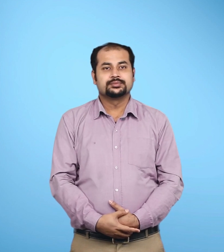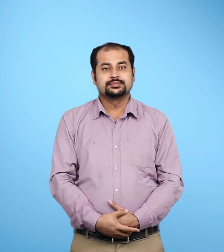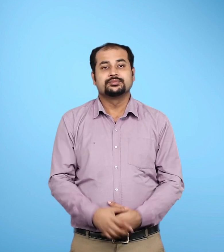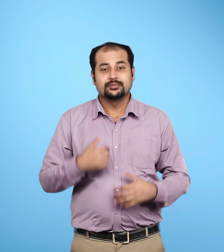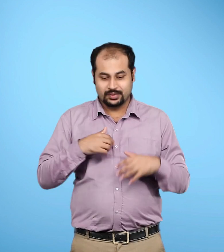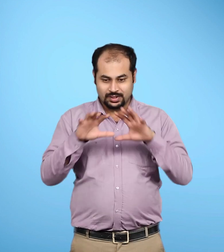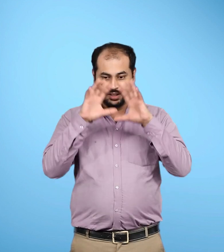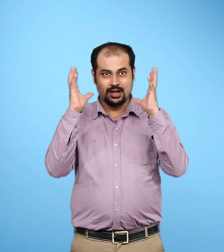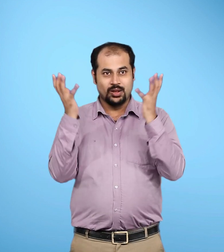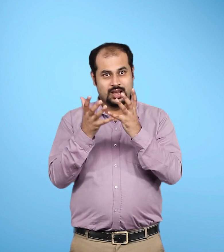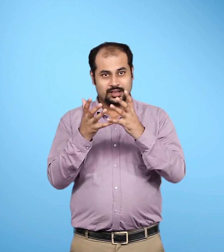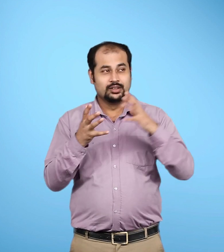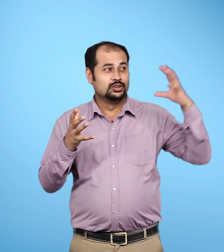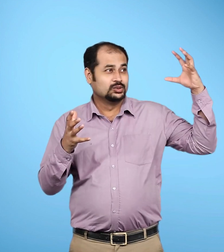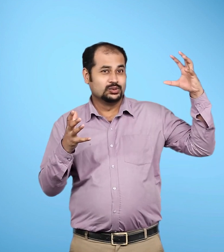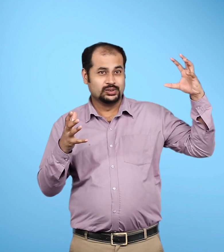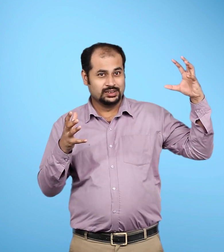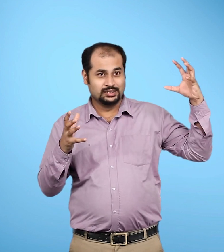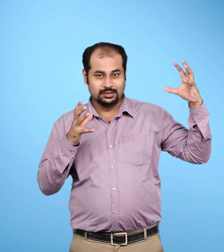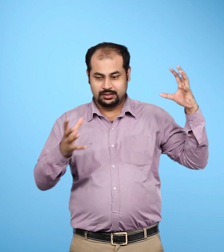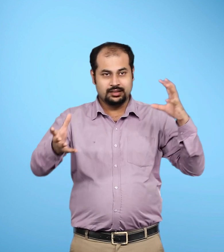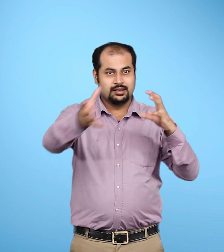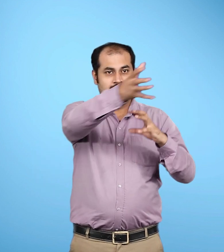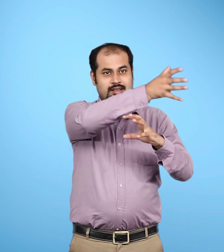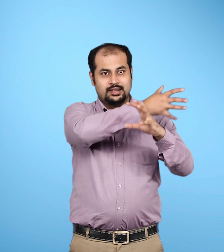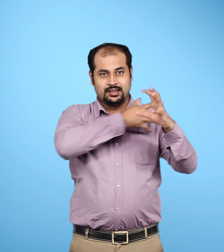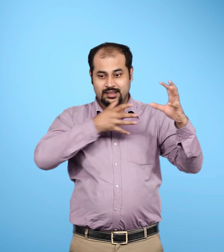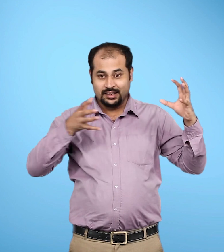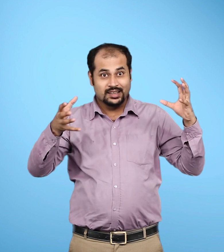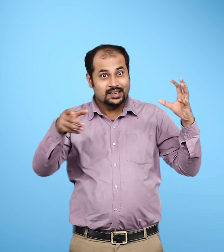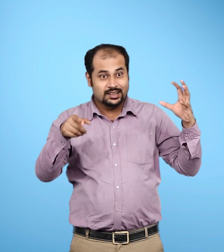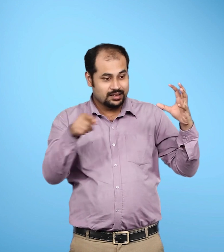इन्हीं कारणों से प्रिथ्वी सौर मंडल का सबसे अध्भुद ग्रह है